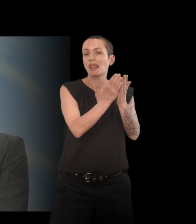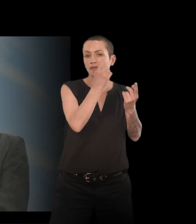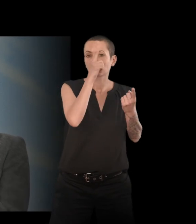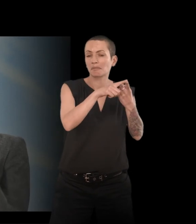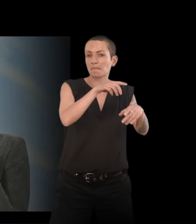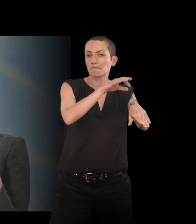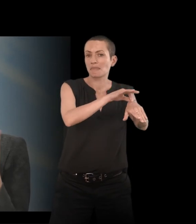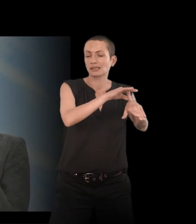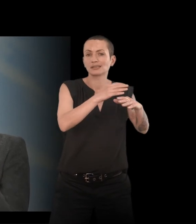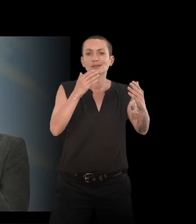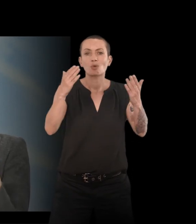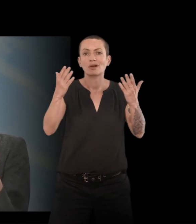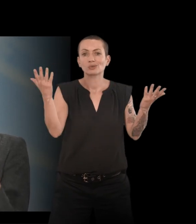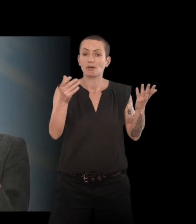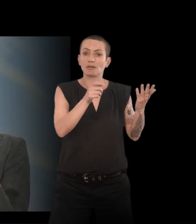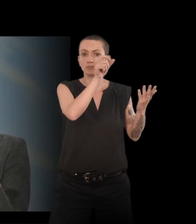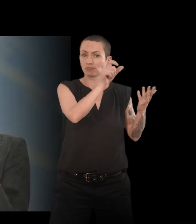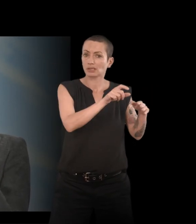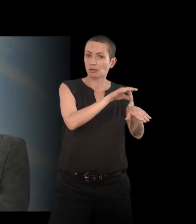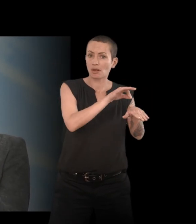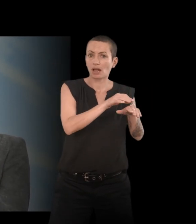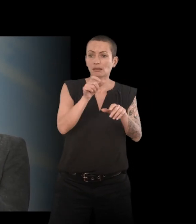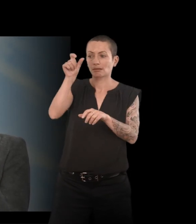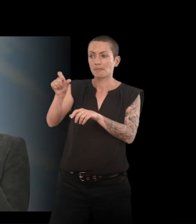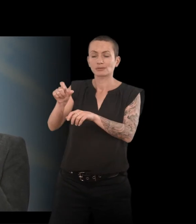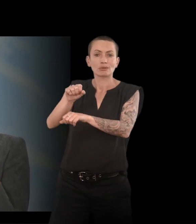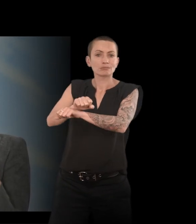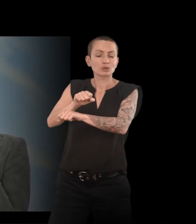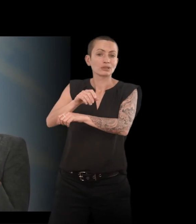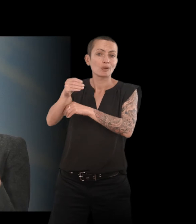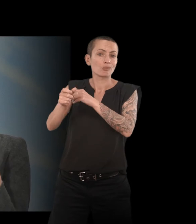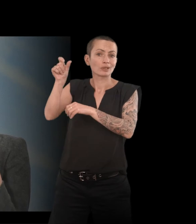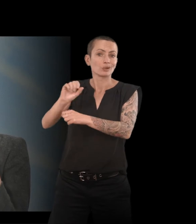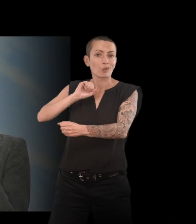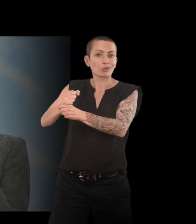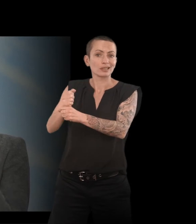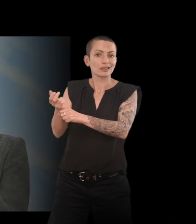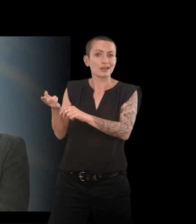la comparaison entre le malade et le prisonnier ou le condamné à mort. En fait, c'est cette impression de sursis.